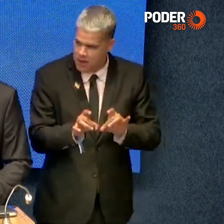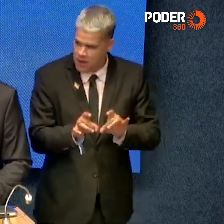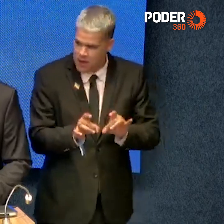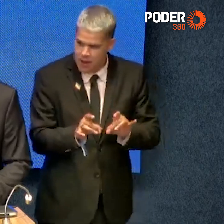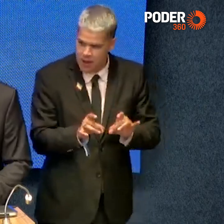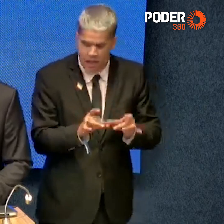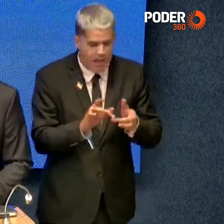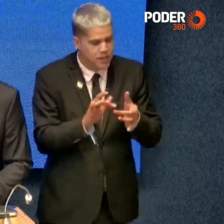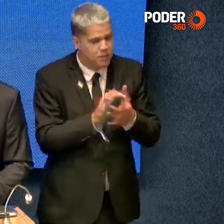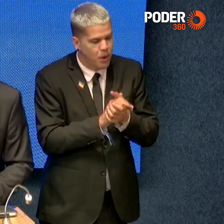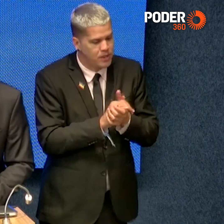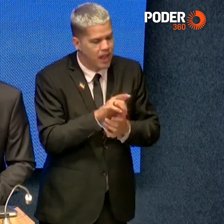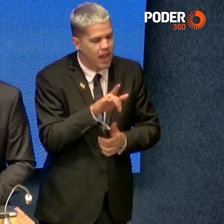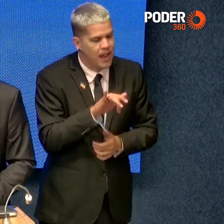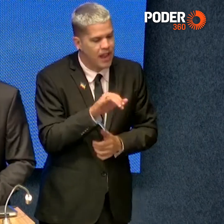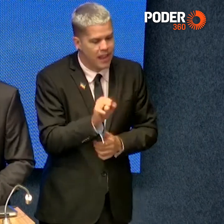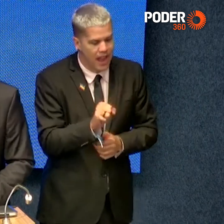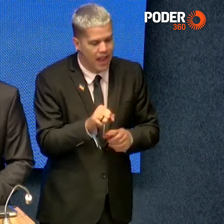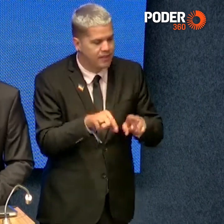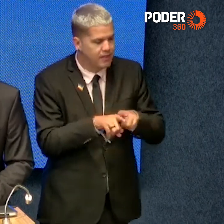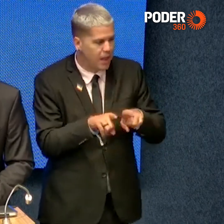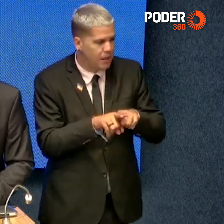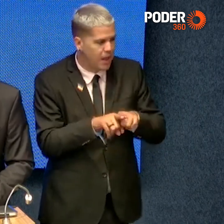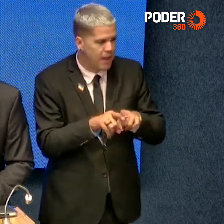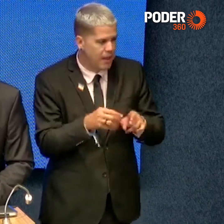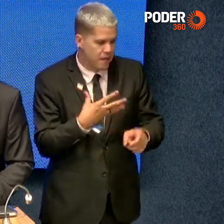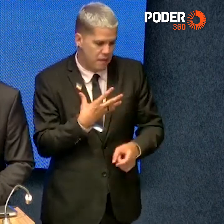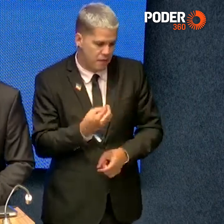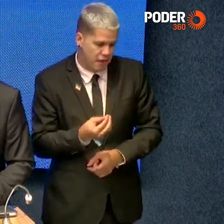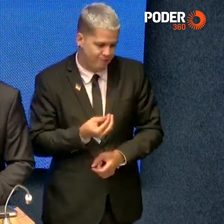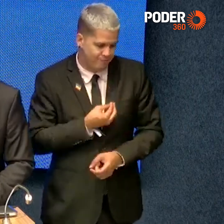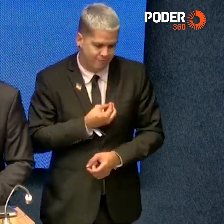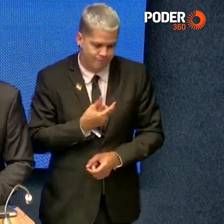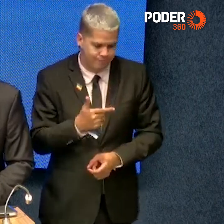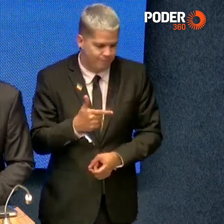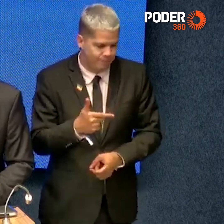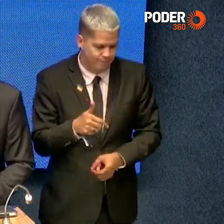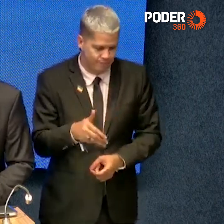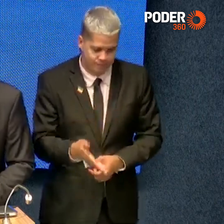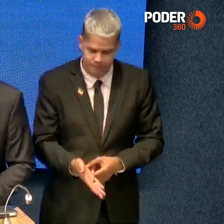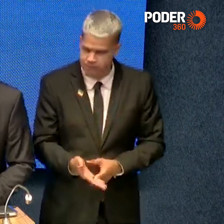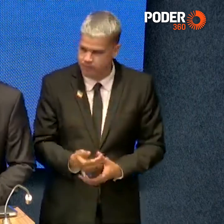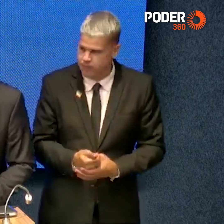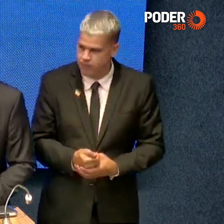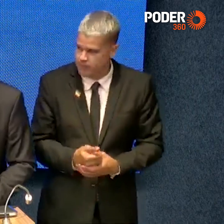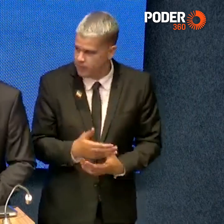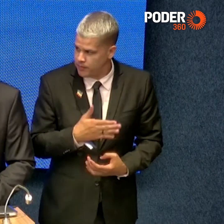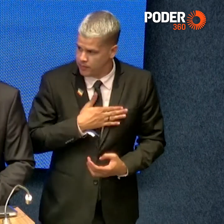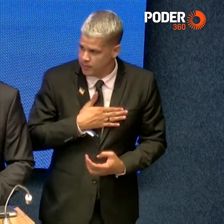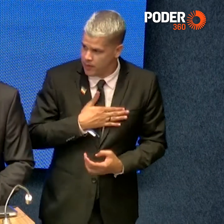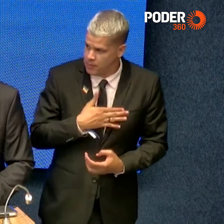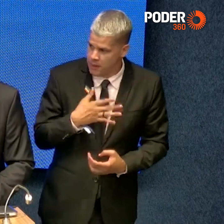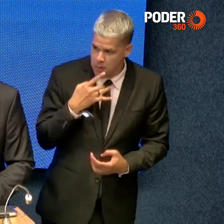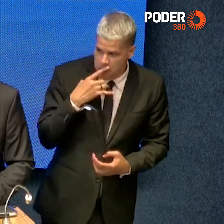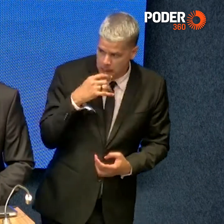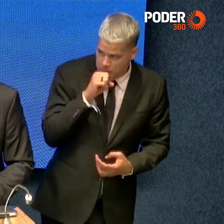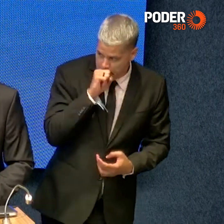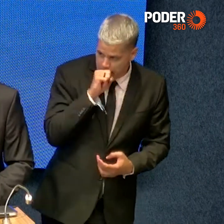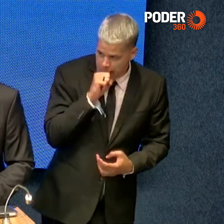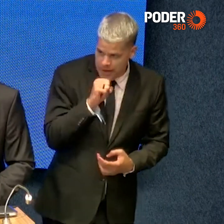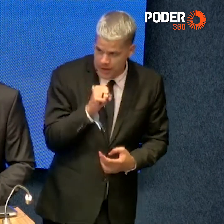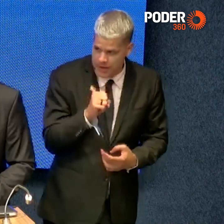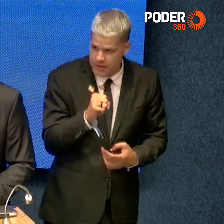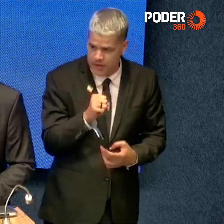Lia, e meus filhos que não estão presentes. meu pai, Juscelino Rezende, que também